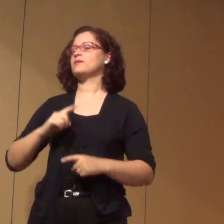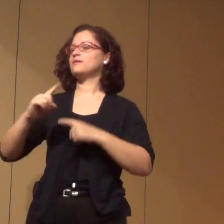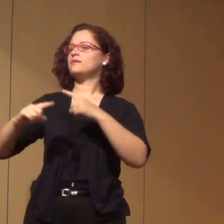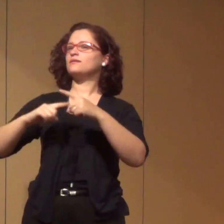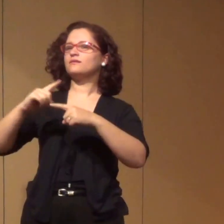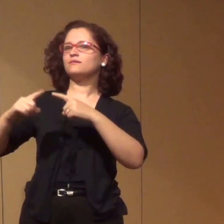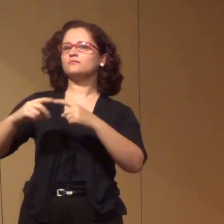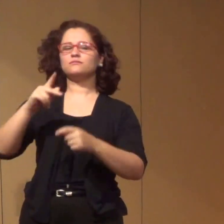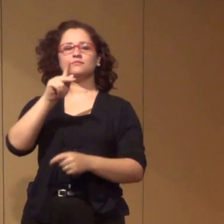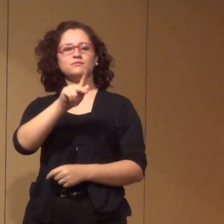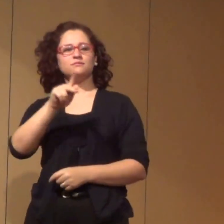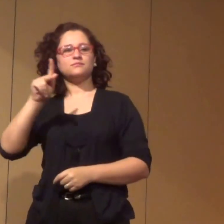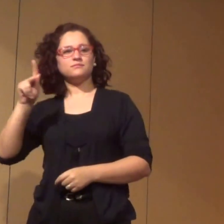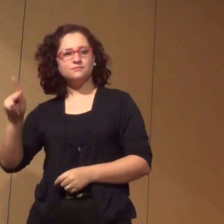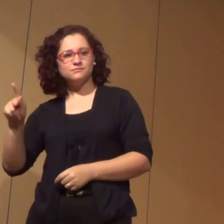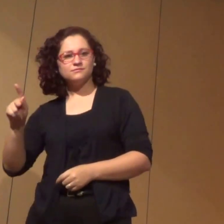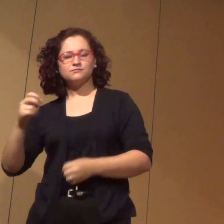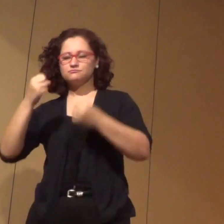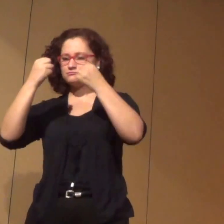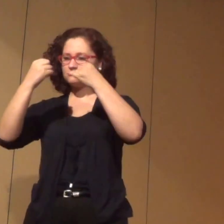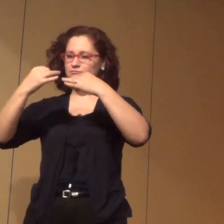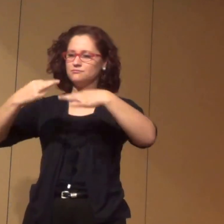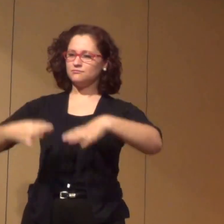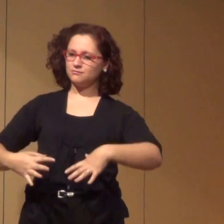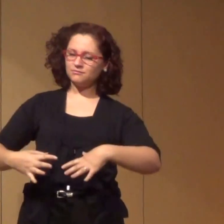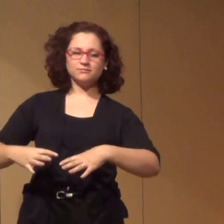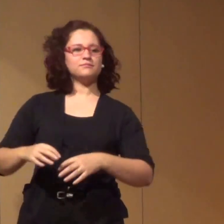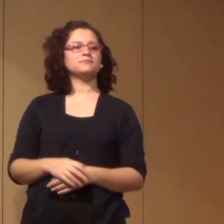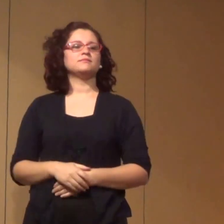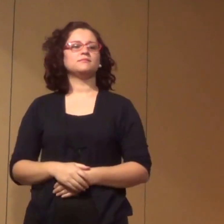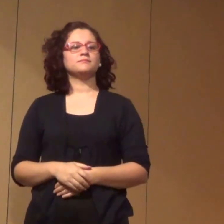com a ajuda do professor e com a ajuda do Bruno Campagnolo.